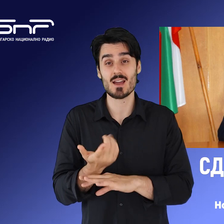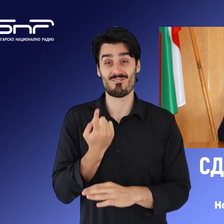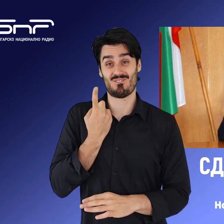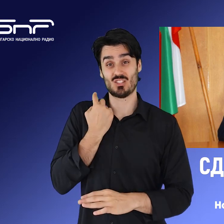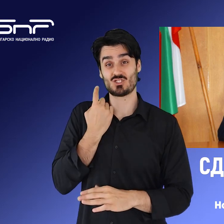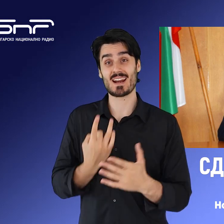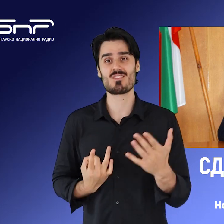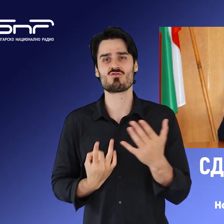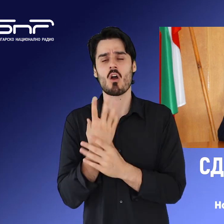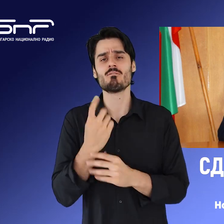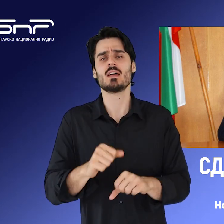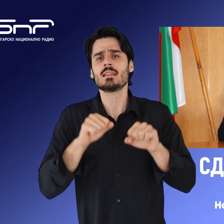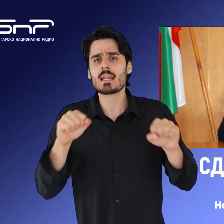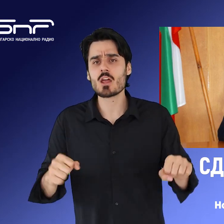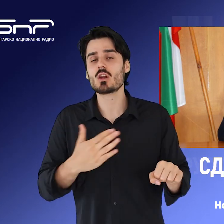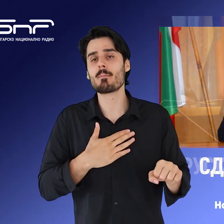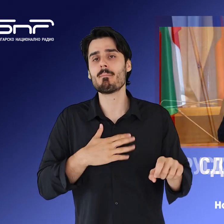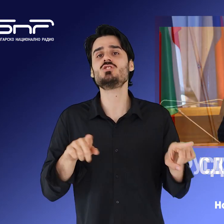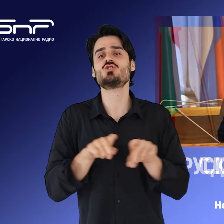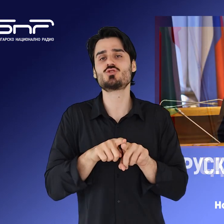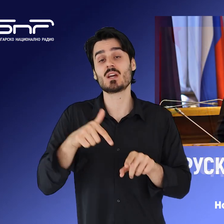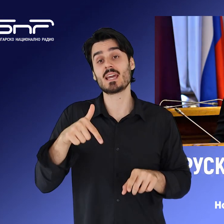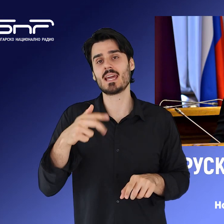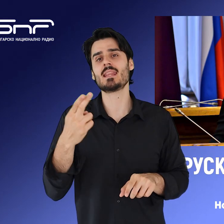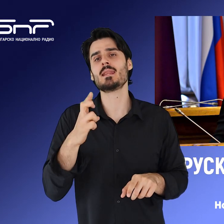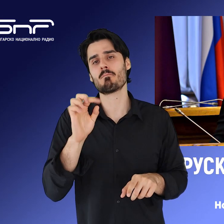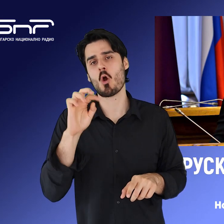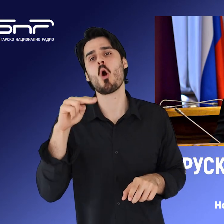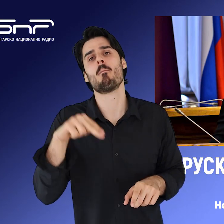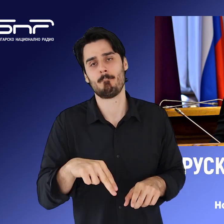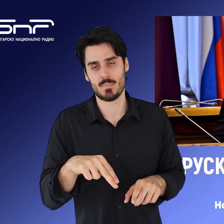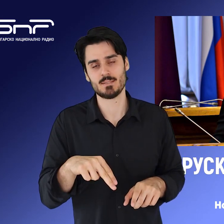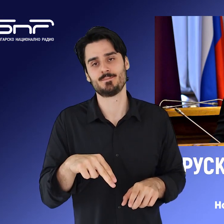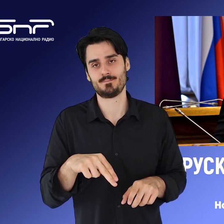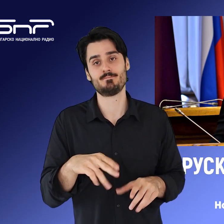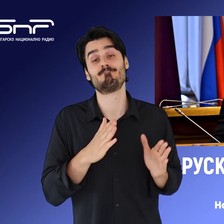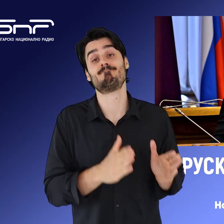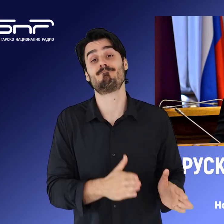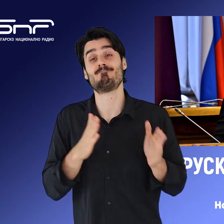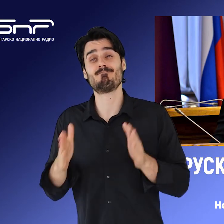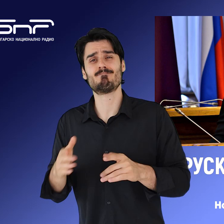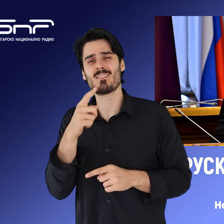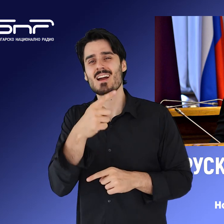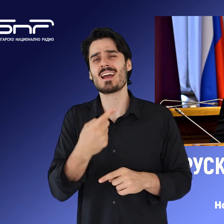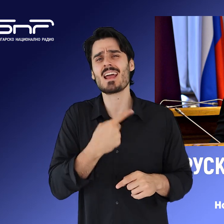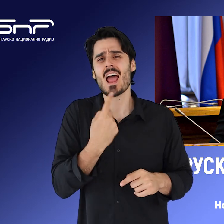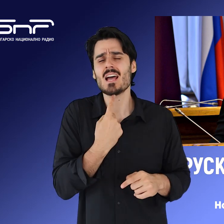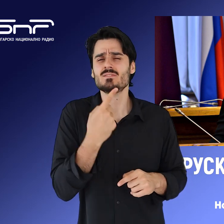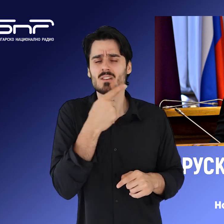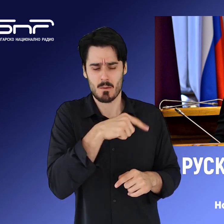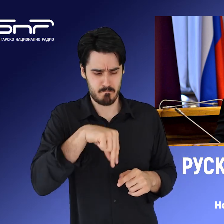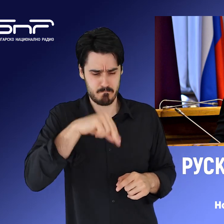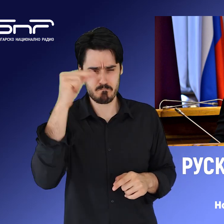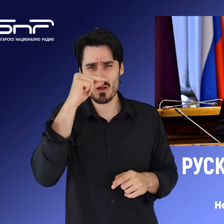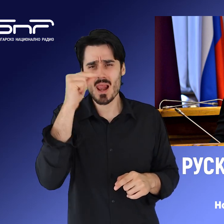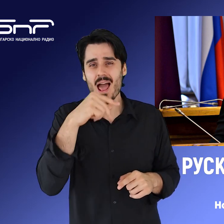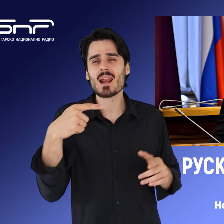От вчера нов директор имей Гедебелк. Българското външно министерство осъди като неприемливи и недопустими опитите за